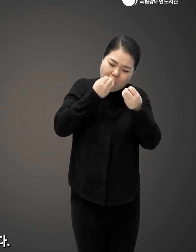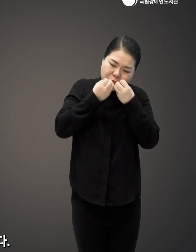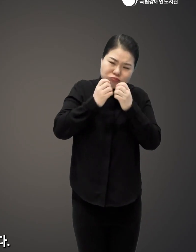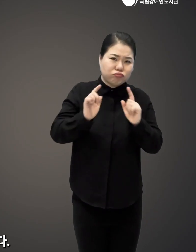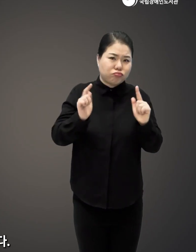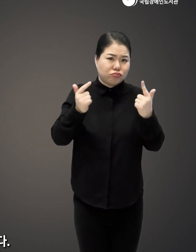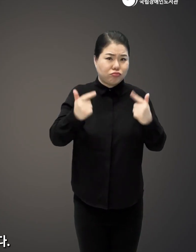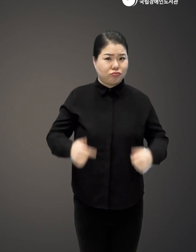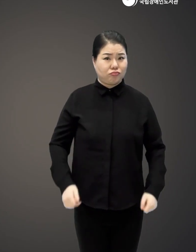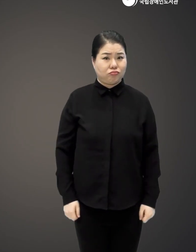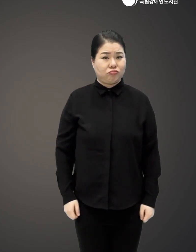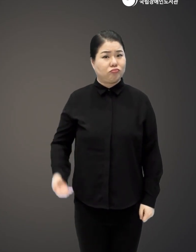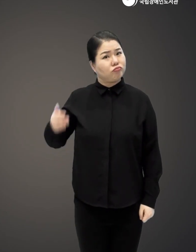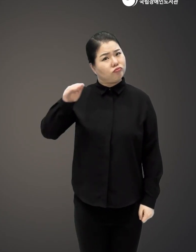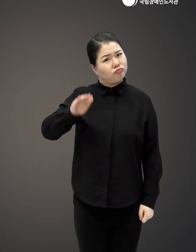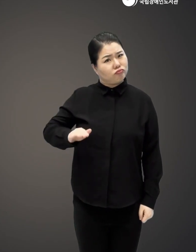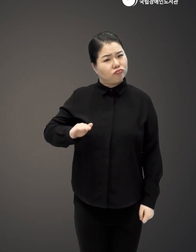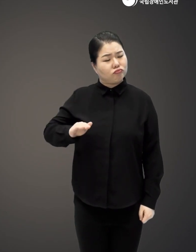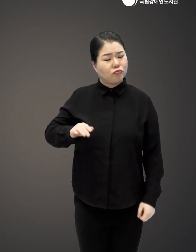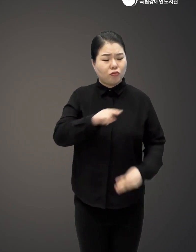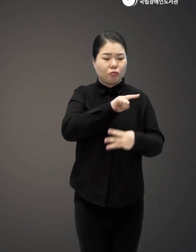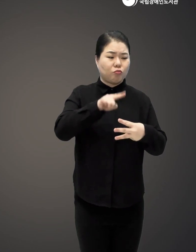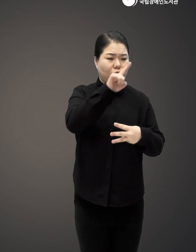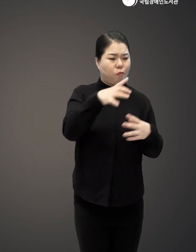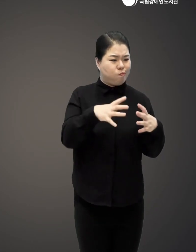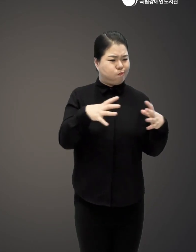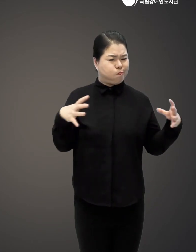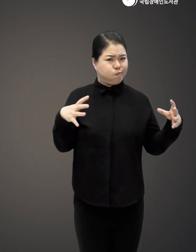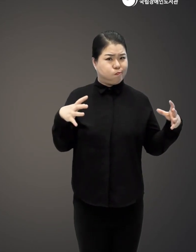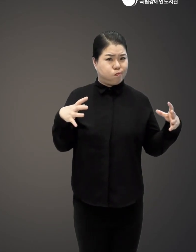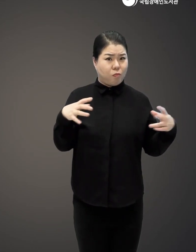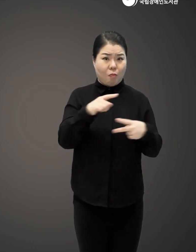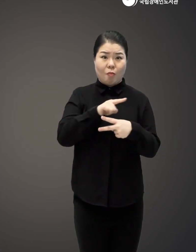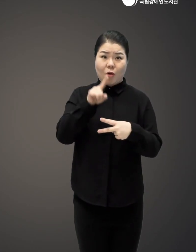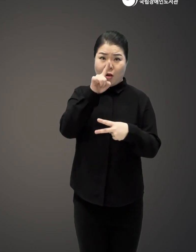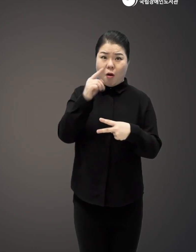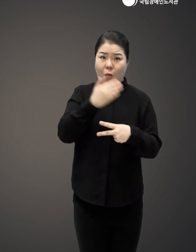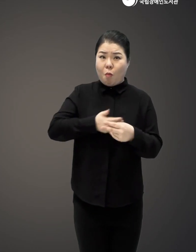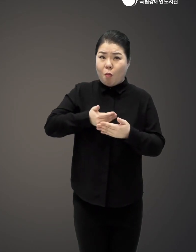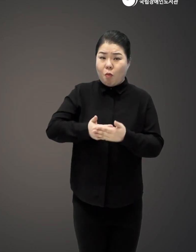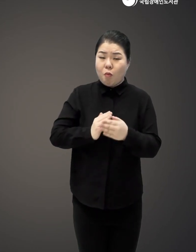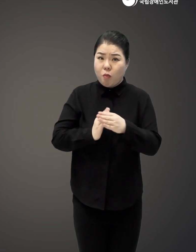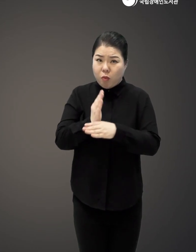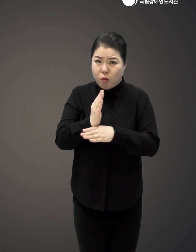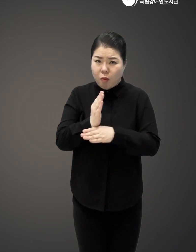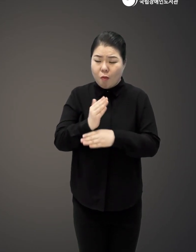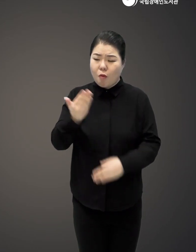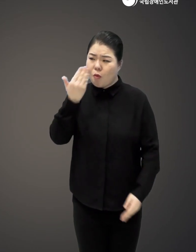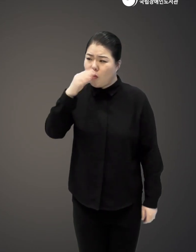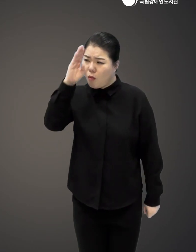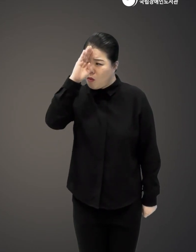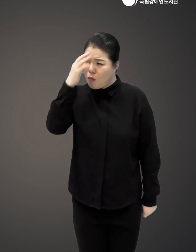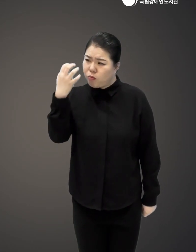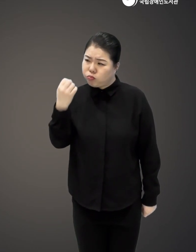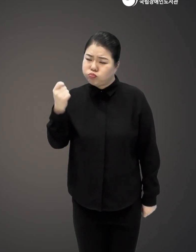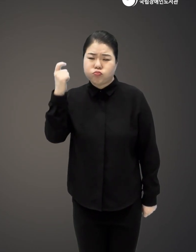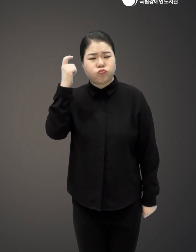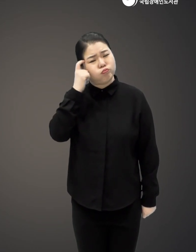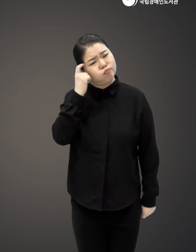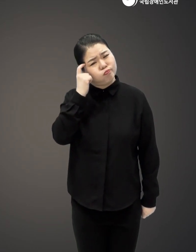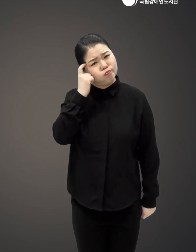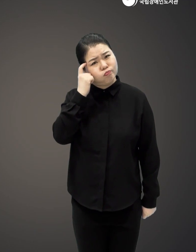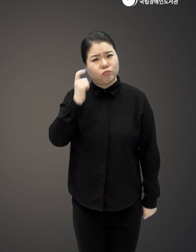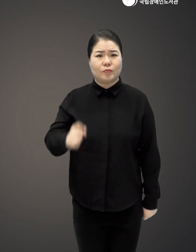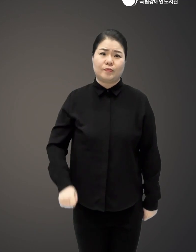먹어대지도 않는다 그런데 왜 우리 중 3분의 1은 명백하게 비만이고 절반은 과체중이며 당뇨병은 유행병